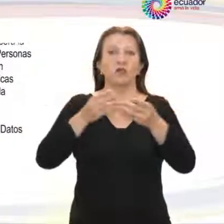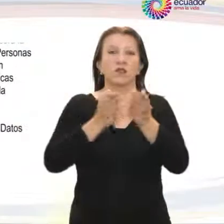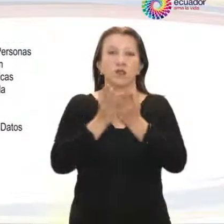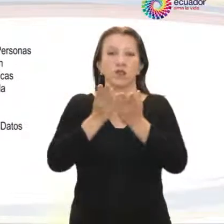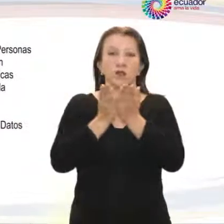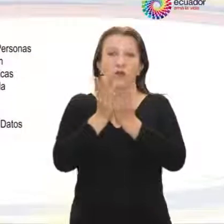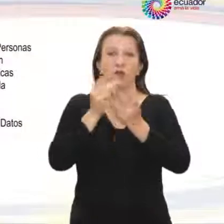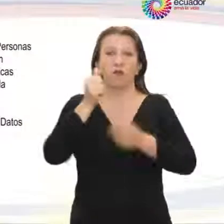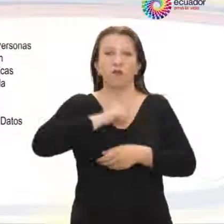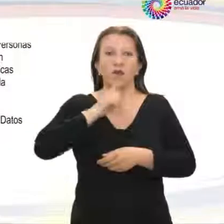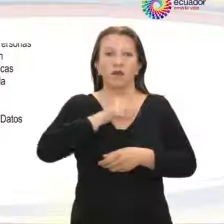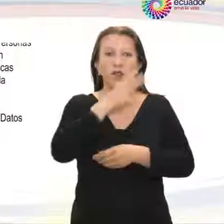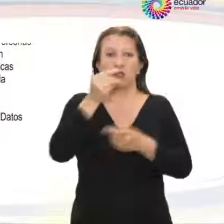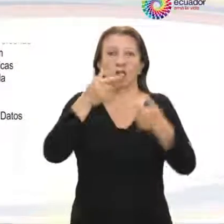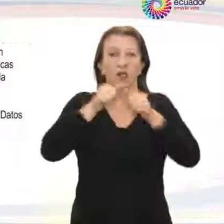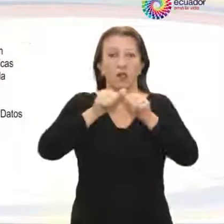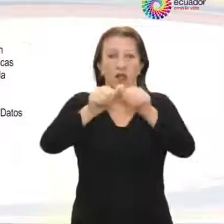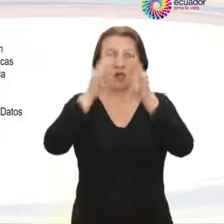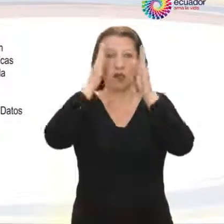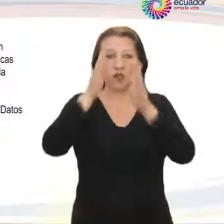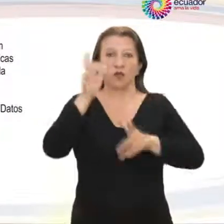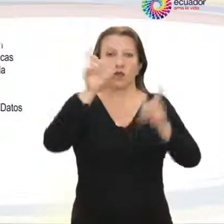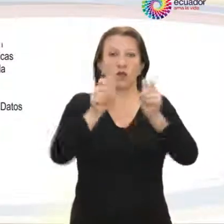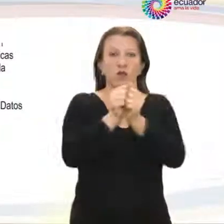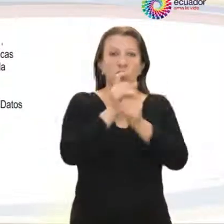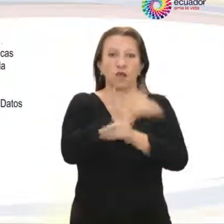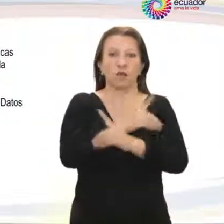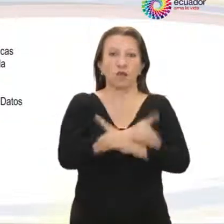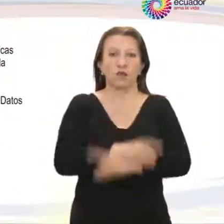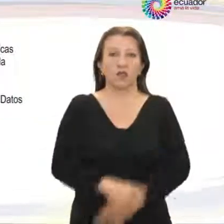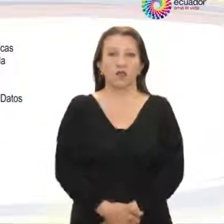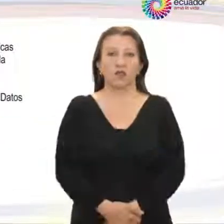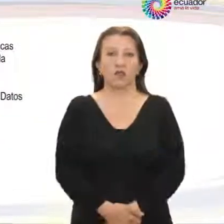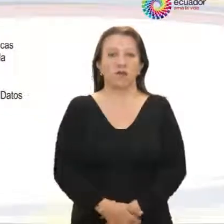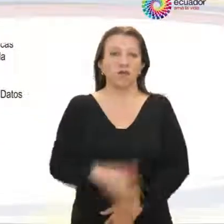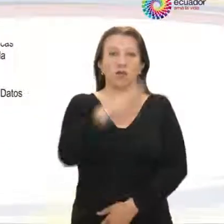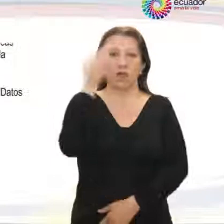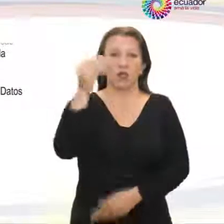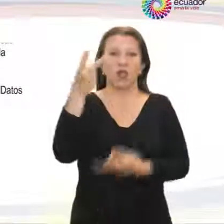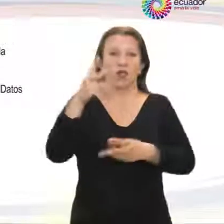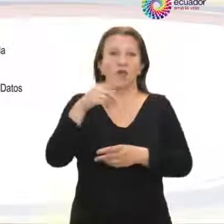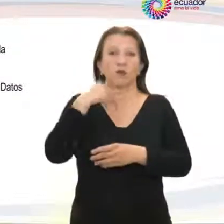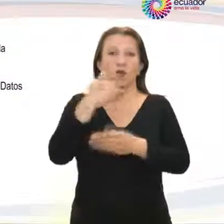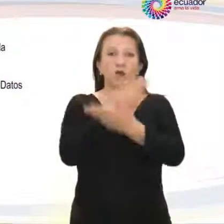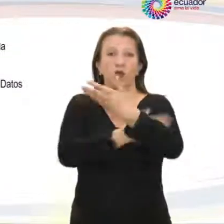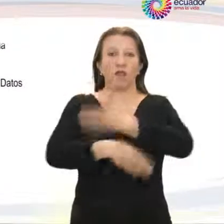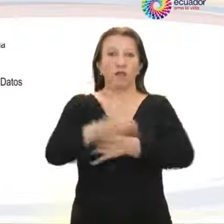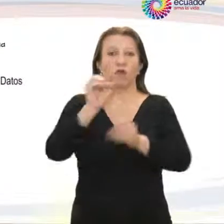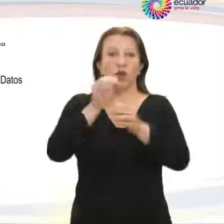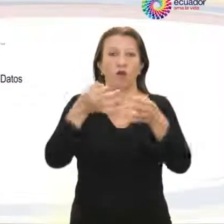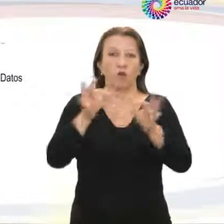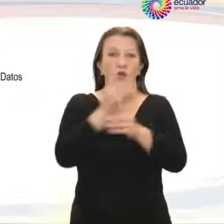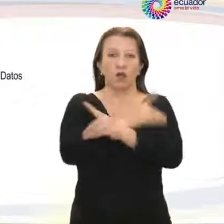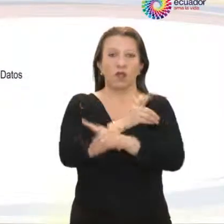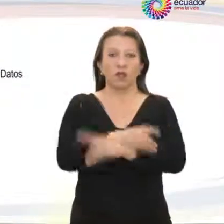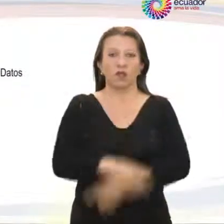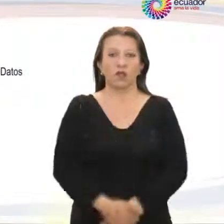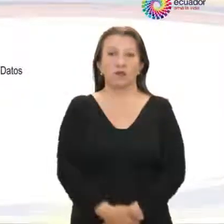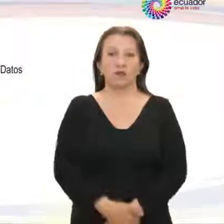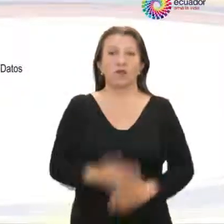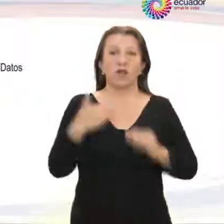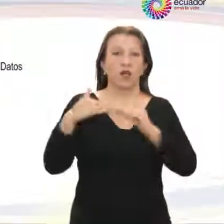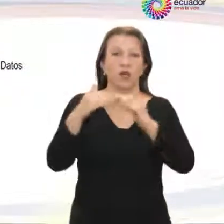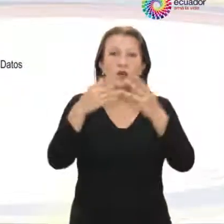semipúblicas y privadas dedicadas a la atención de personas con discapacidad y con Deficiencia o Condición Discapacitante,